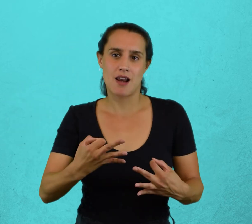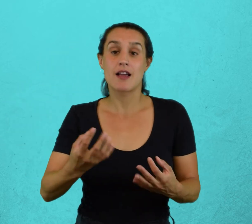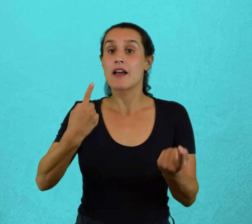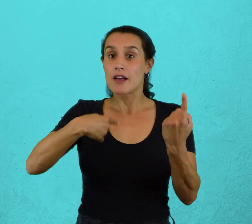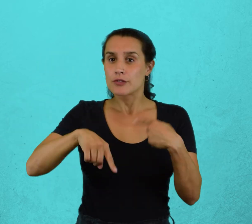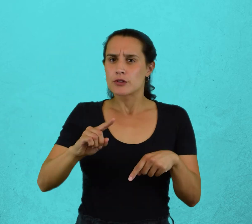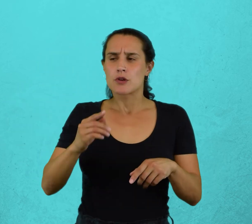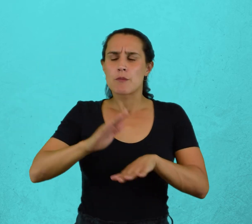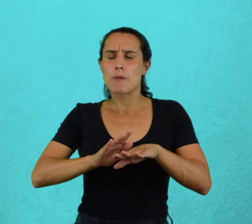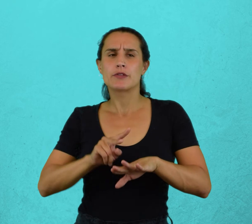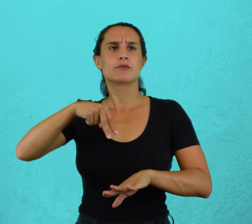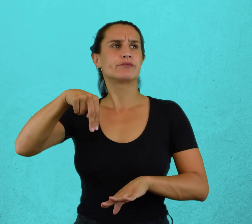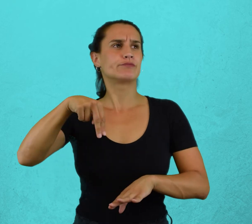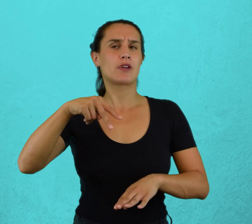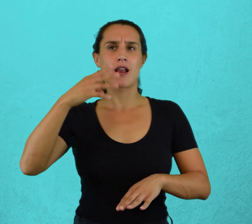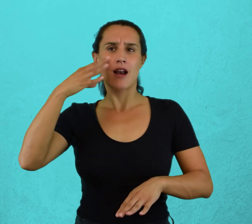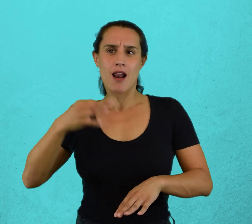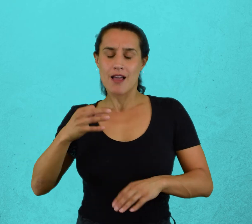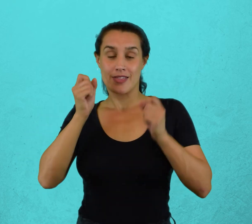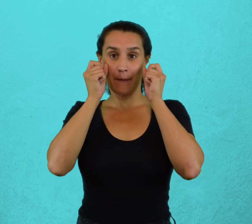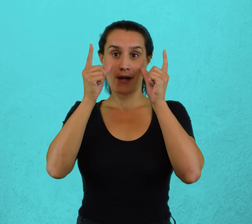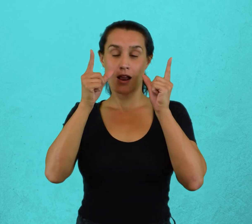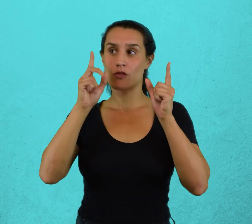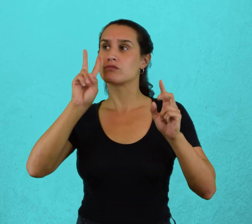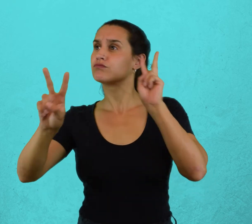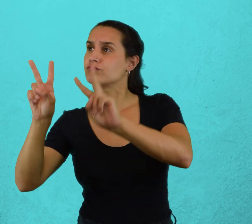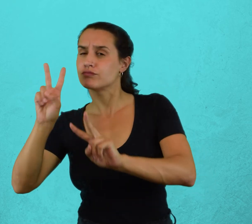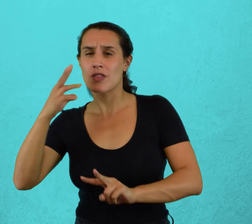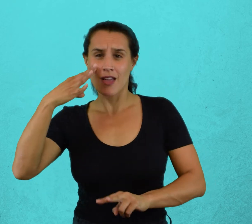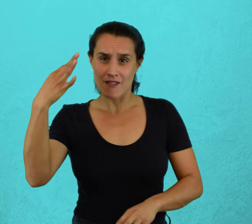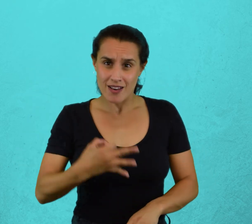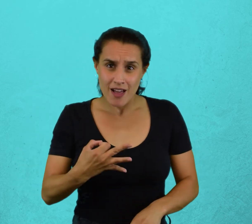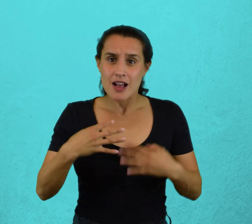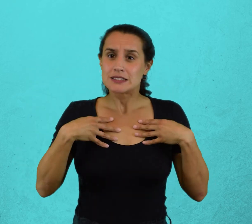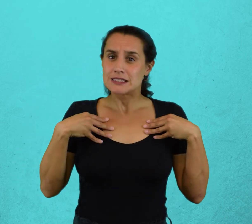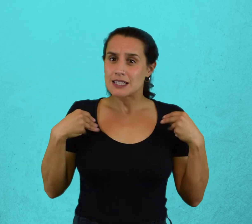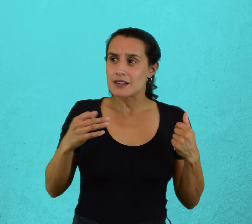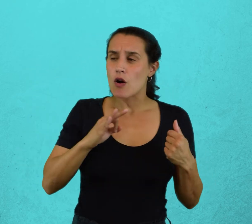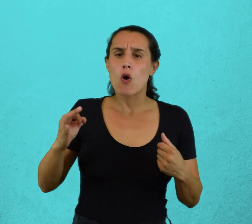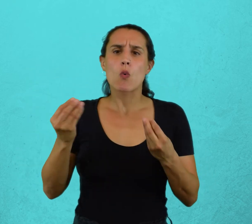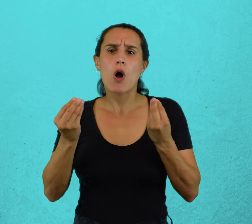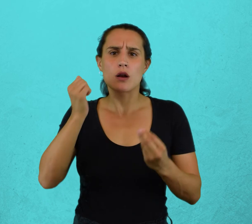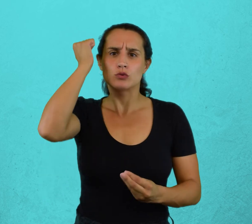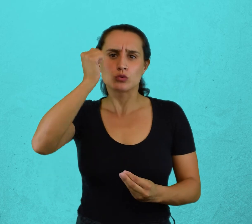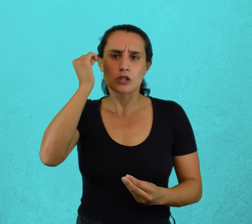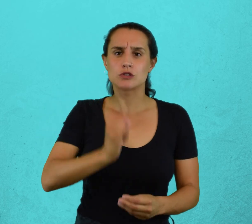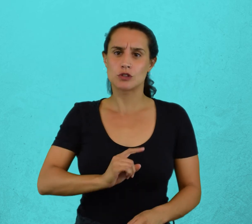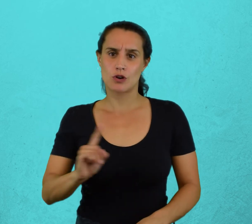Así pone en duda que podamos conocer la existencia de las cosas materiales Ejemplo, no podemos distinguir si